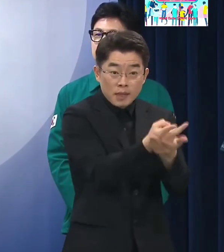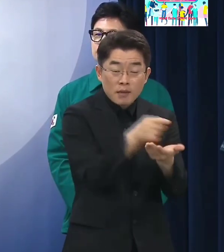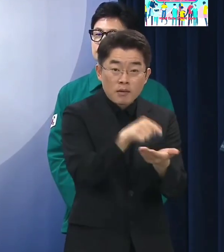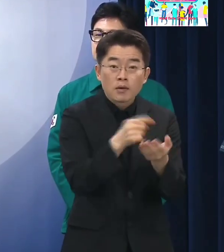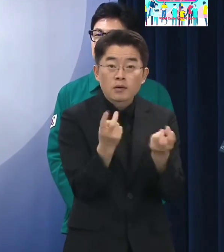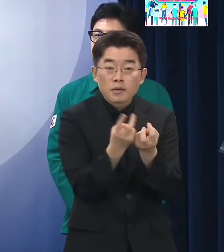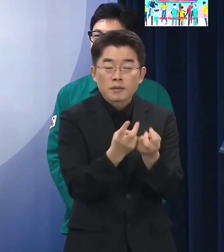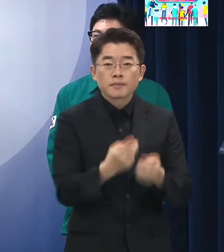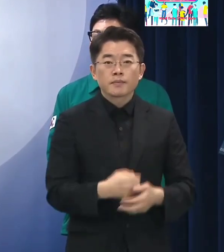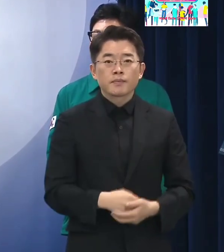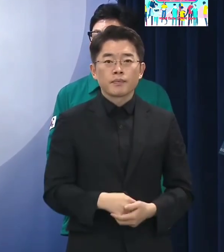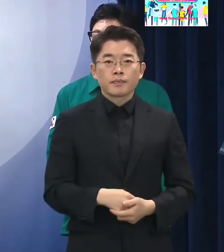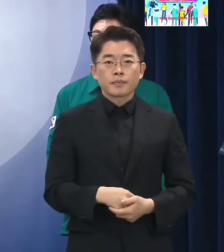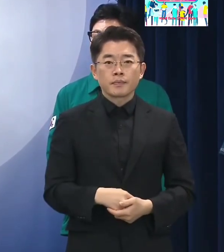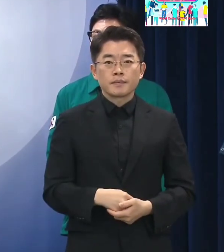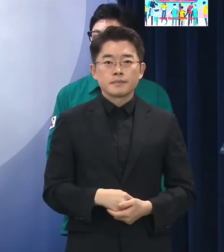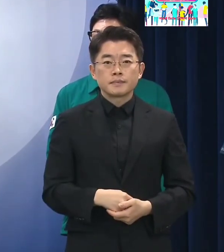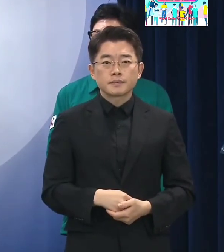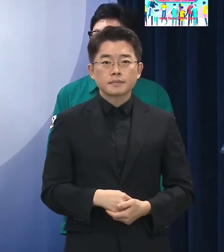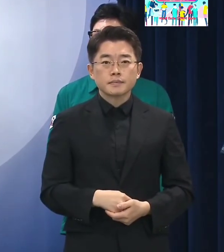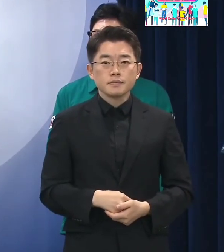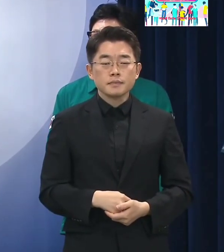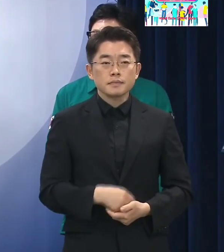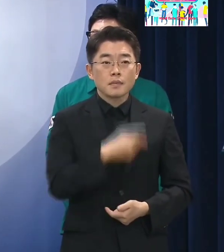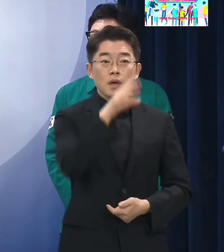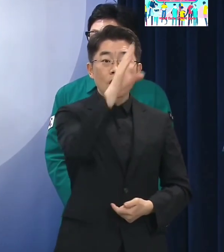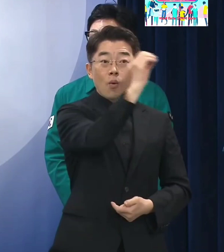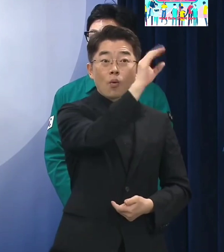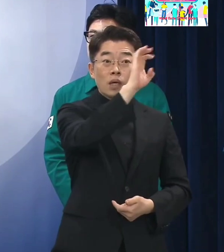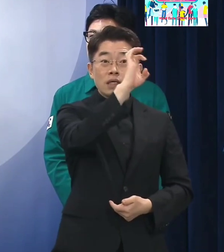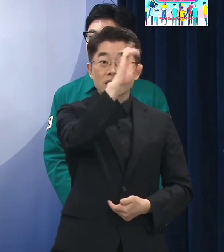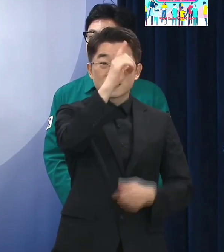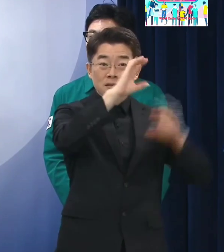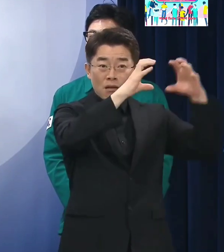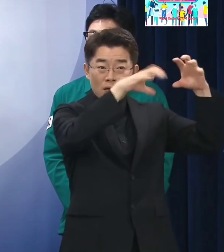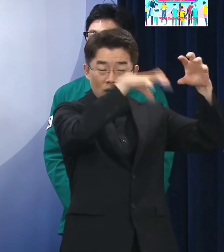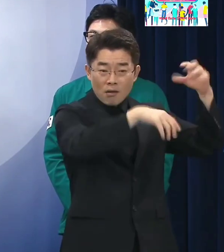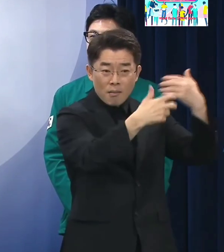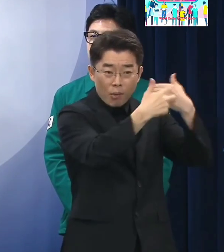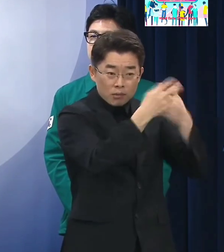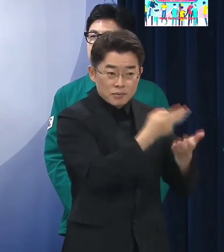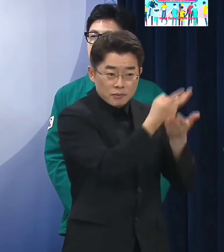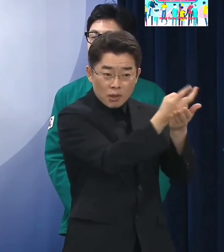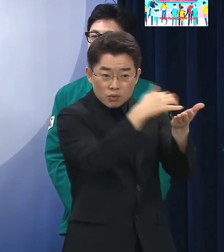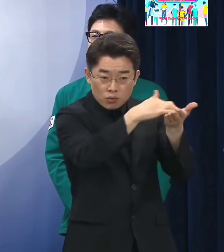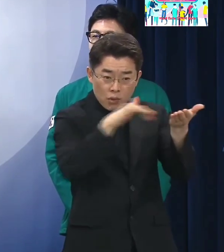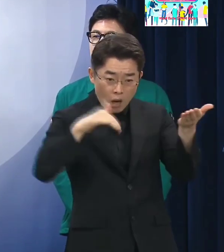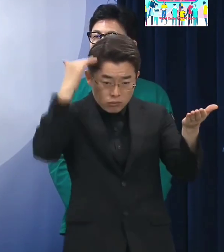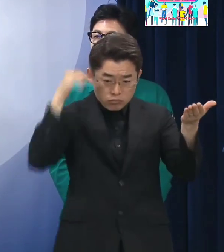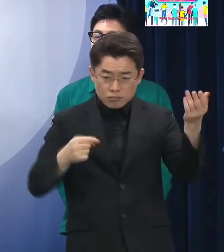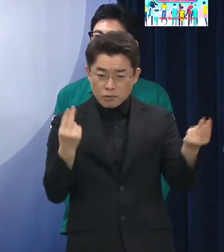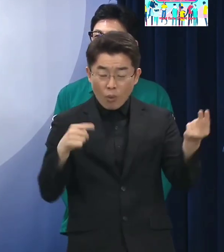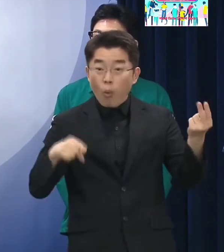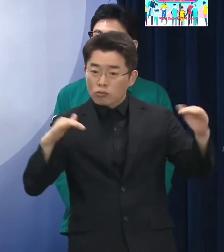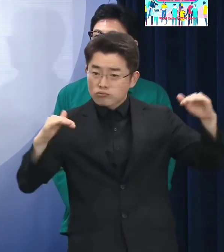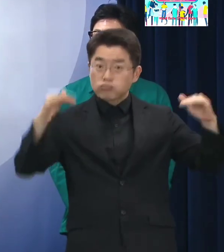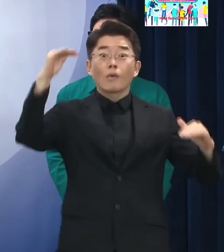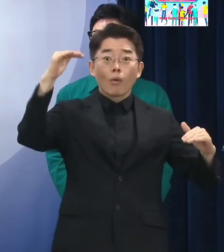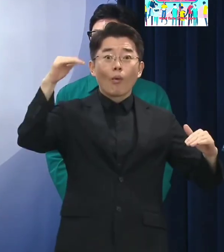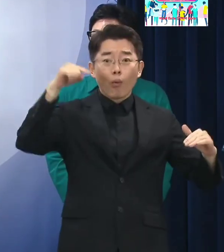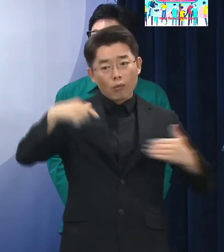저희가 병상은 OECD 평균에 비해서 적지 않은 수준입니다 다만 전문